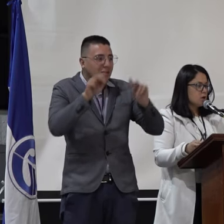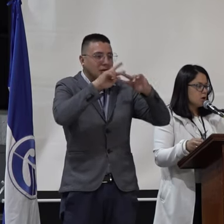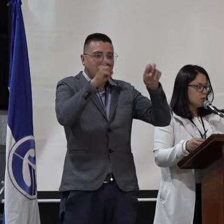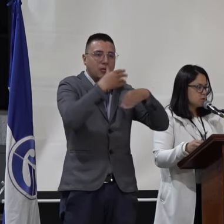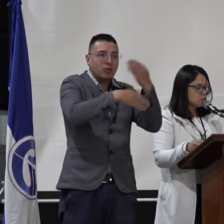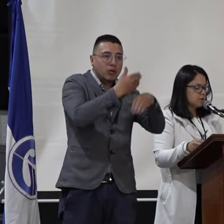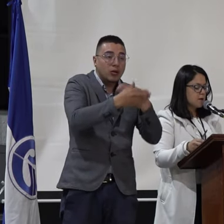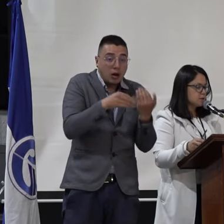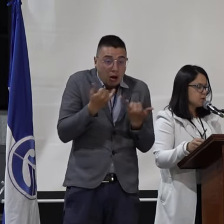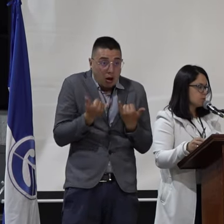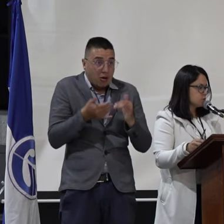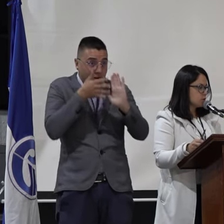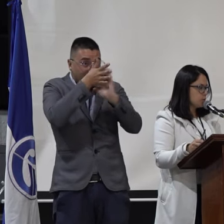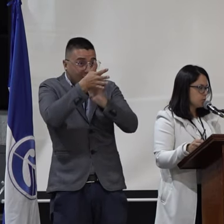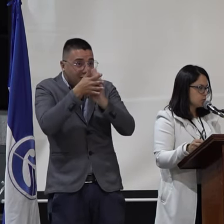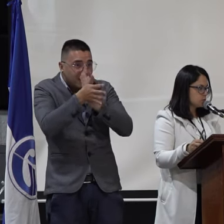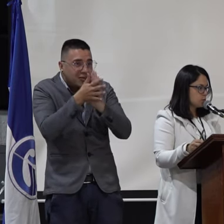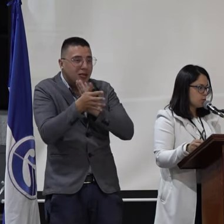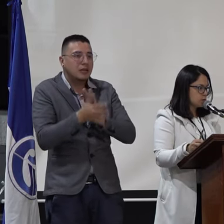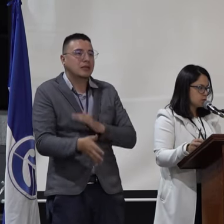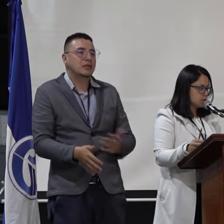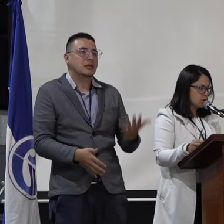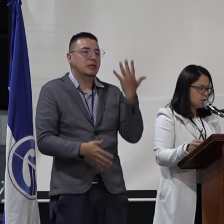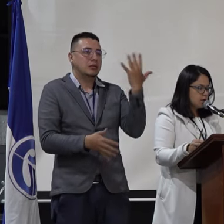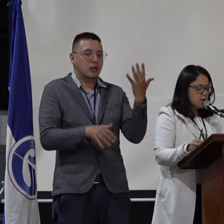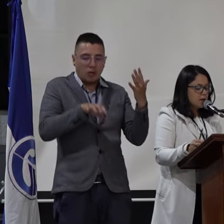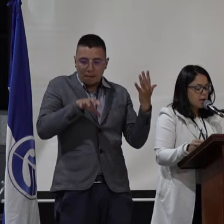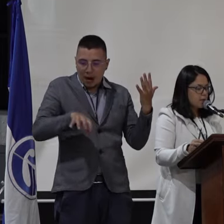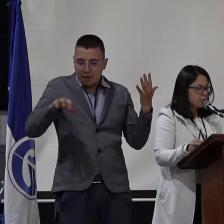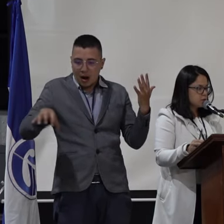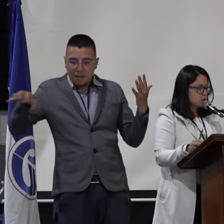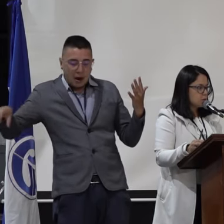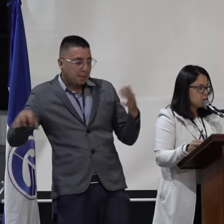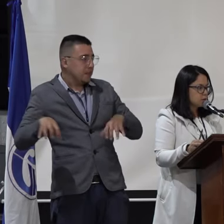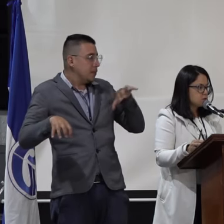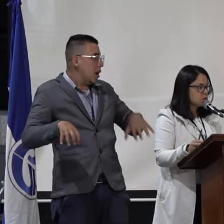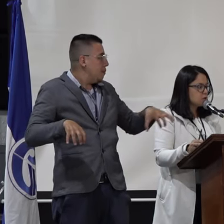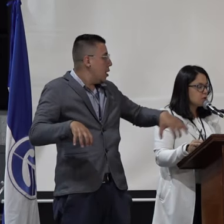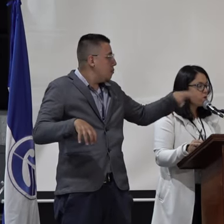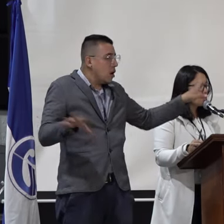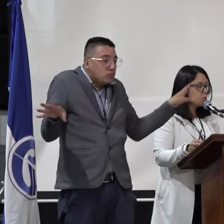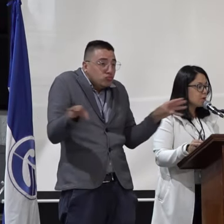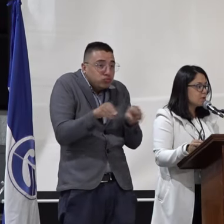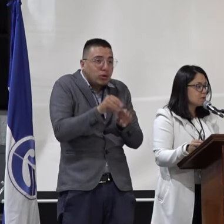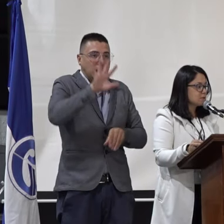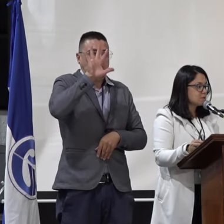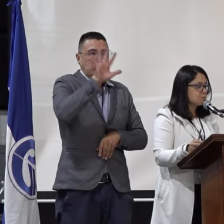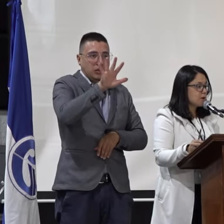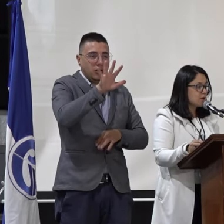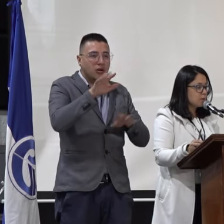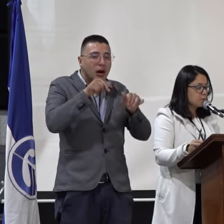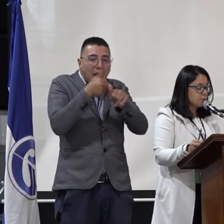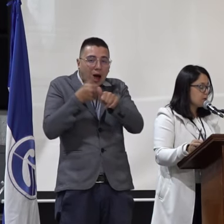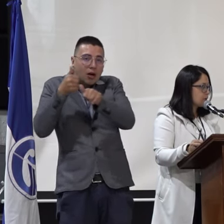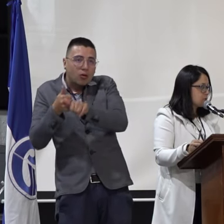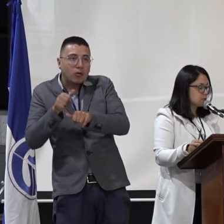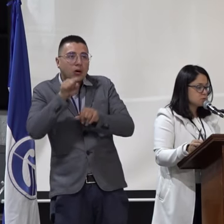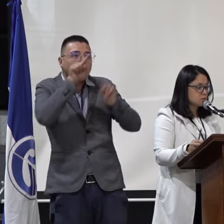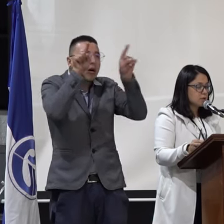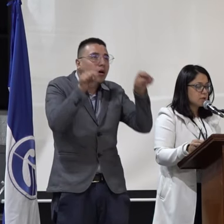mesas. Como les comentaba, tenemos cinco puntos de votación. Cada puesto de votación tiene unas letras para